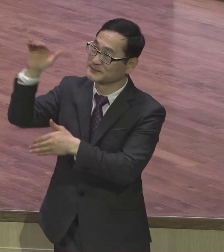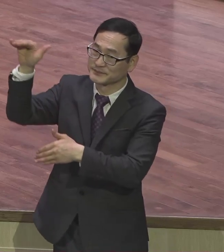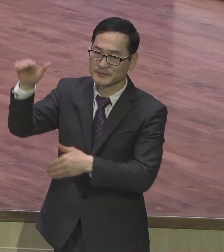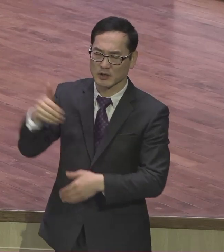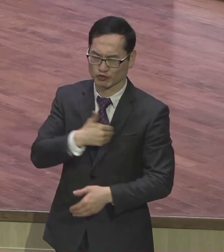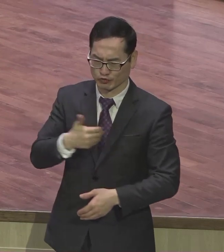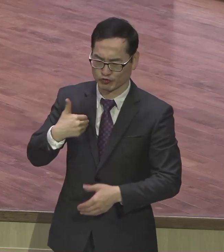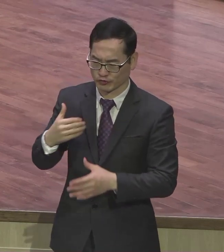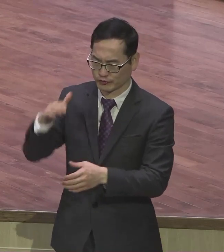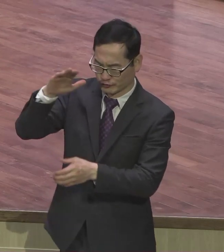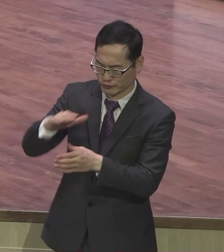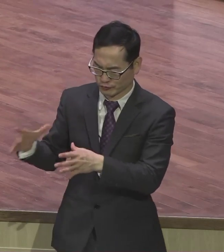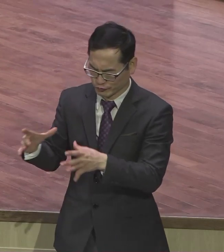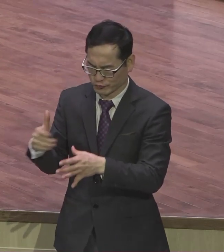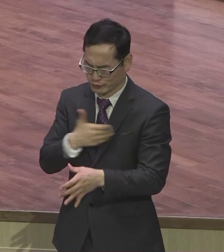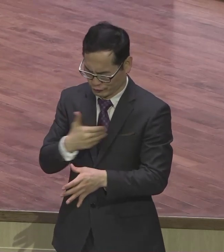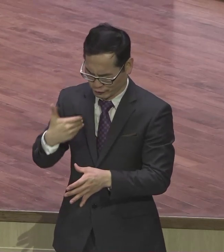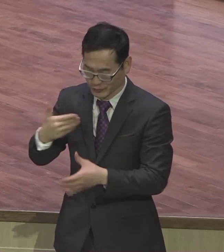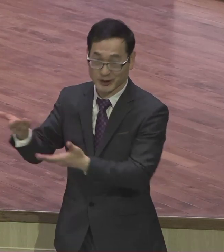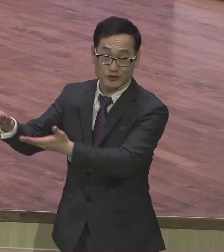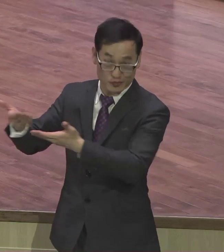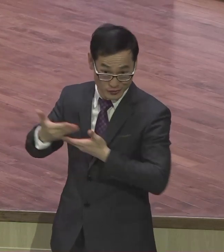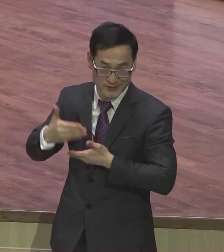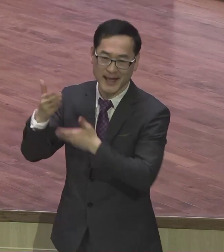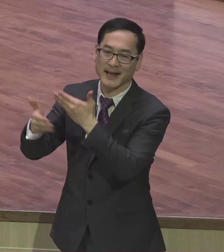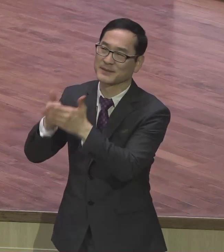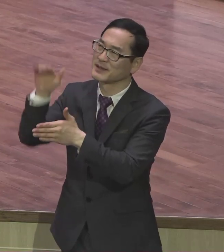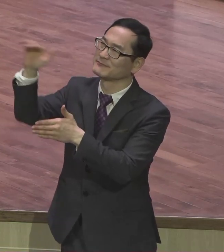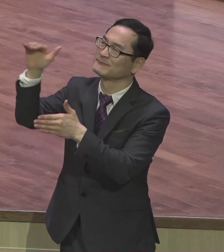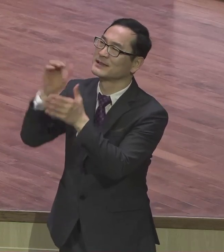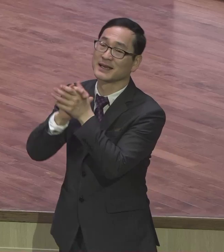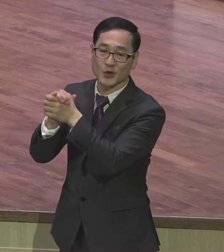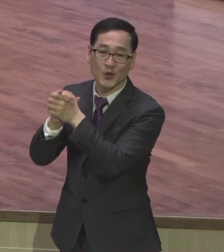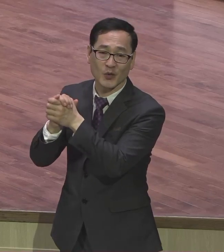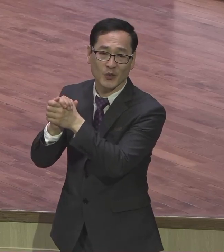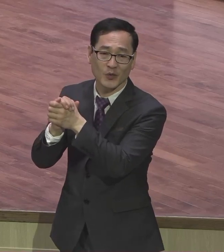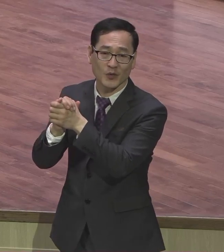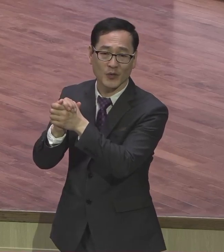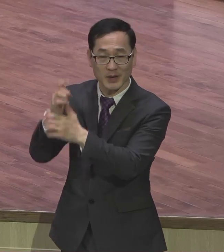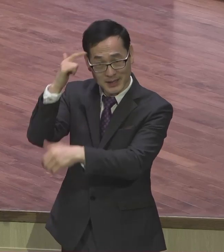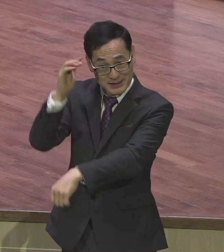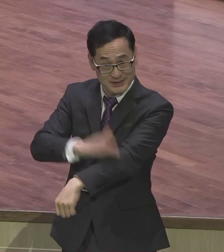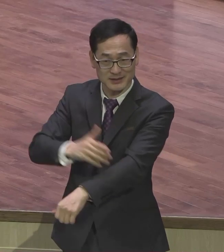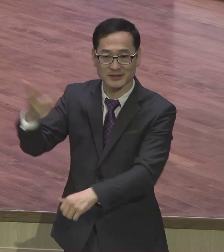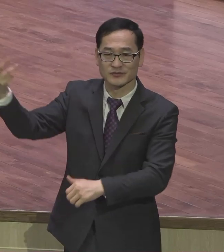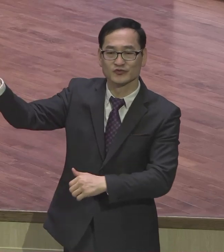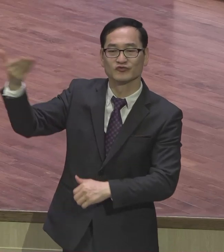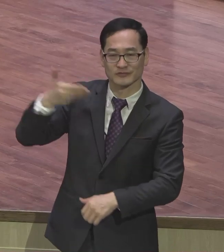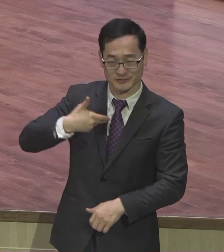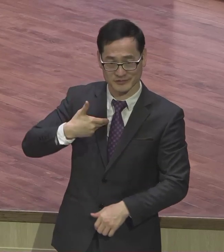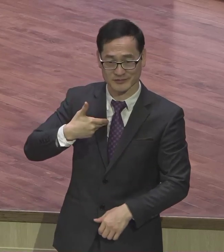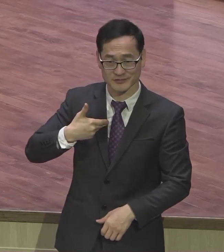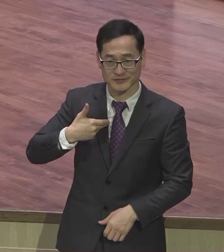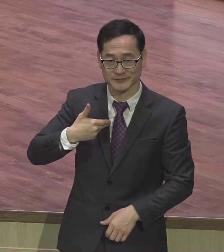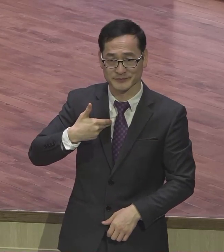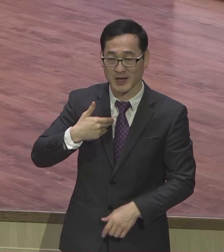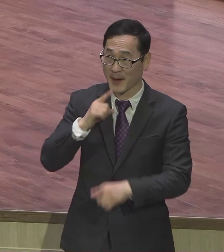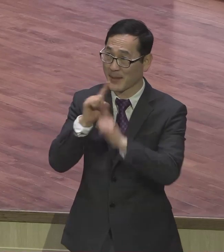그러세요 구해보세요 기도해보세요 하나님 은혜 받아보세요 말씀 은혜 받고 기도해보세요